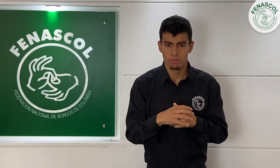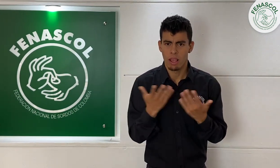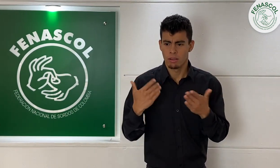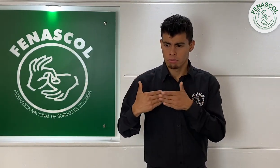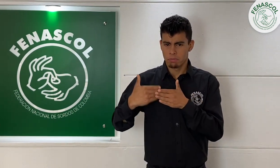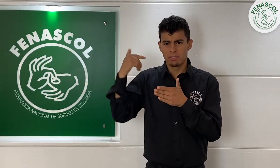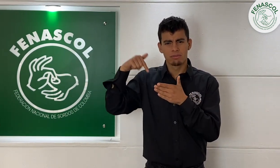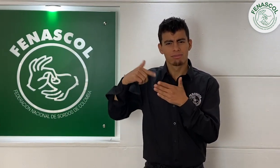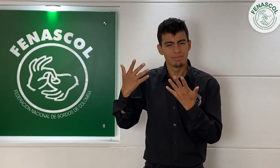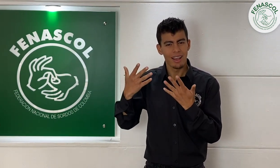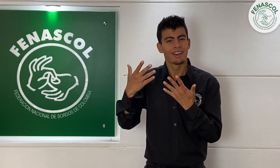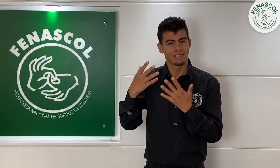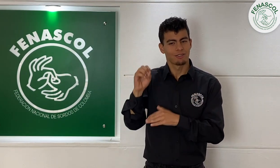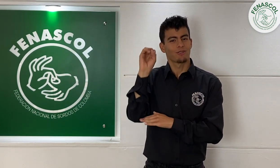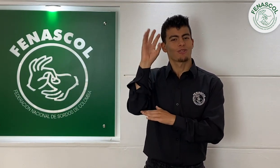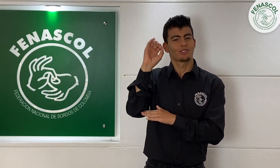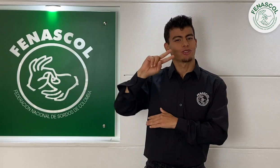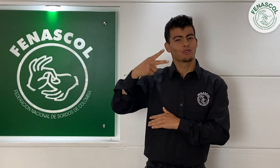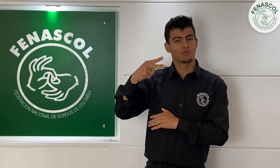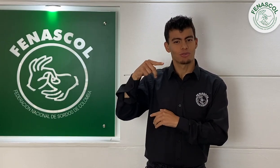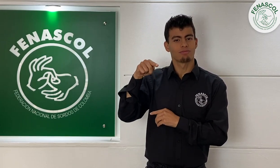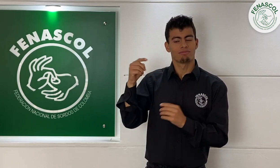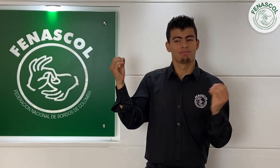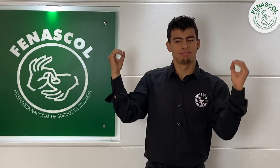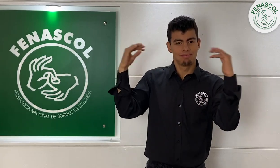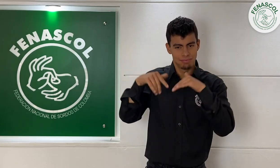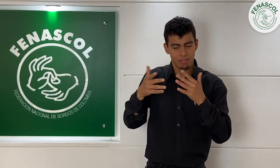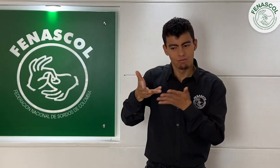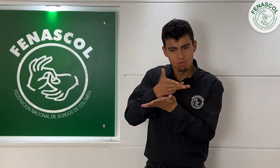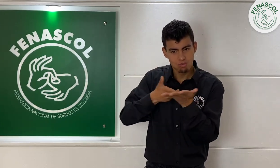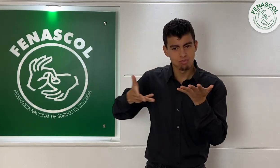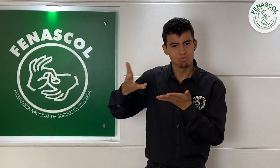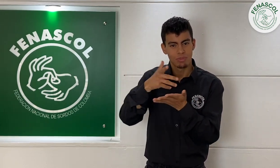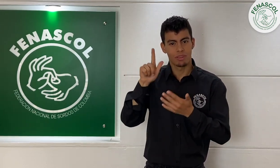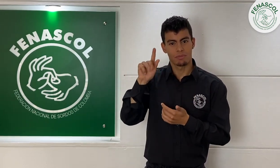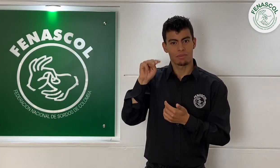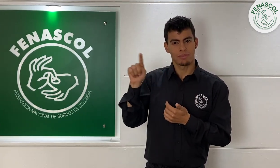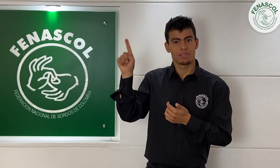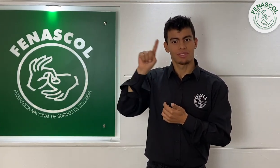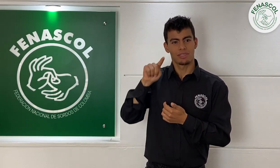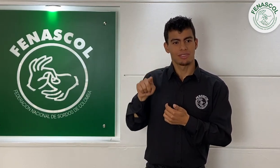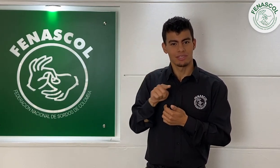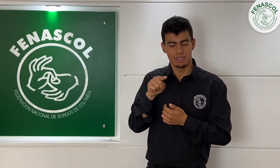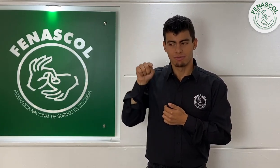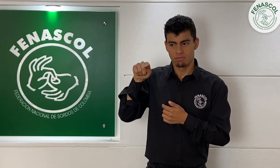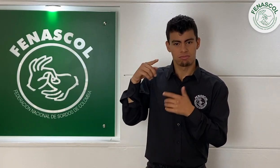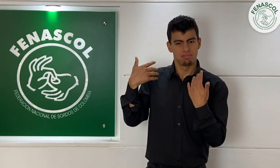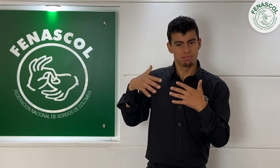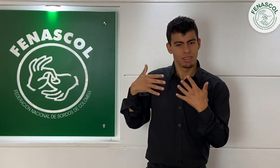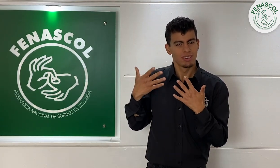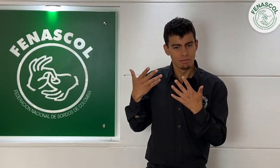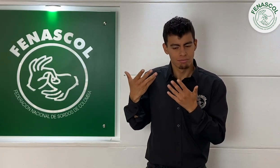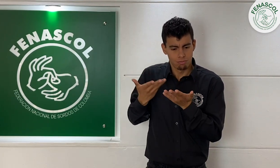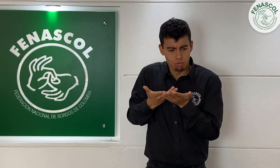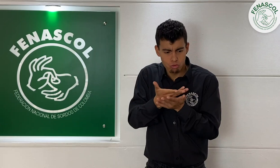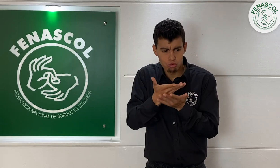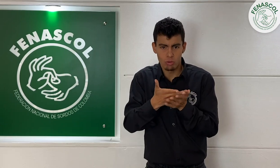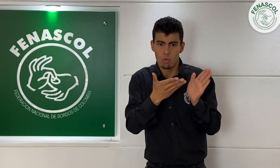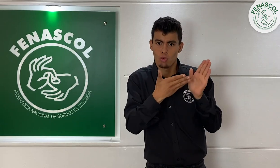lo que tenemos en la actualidad. Todo esto gracias a las recomendaciones iniciales de la FMS en el marco del II Congreso